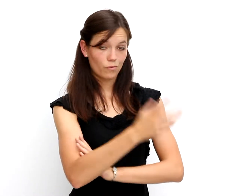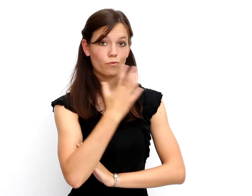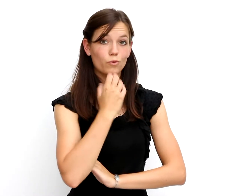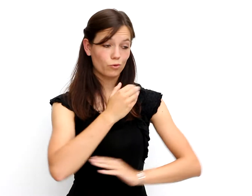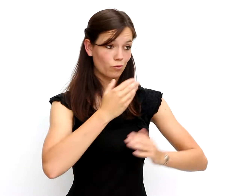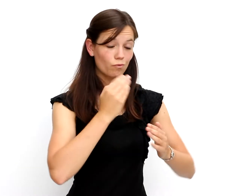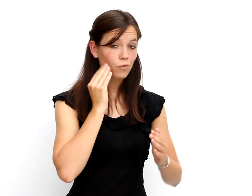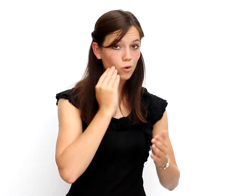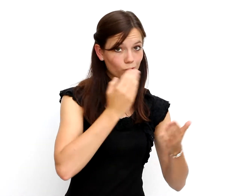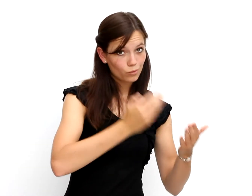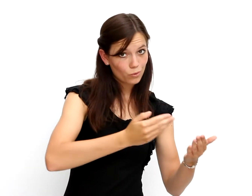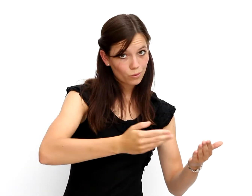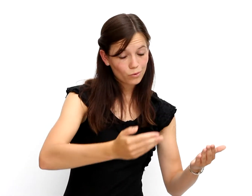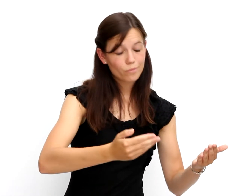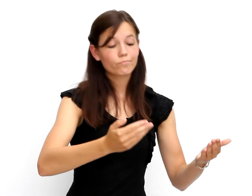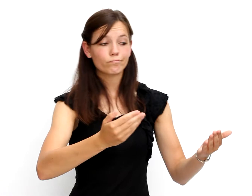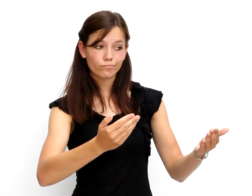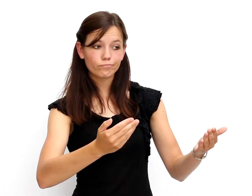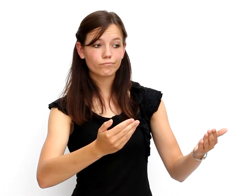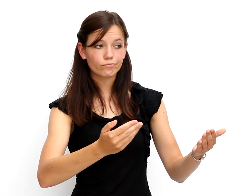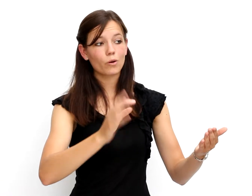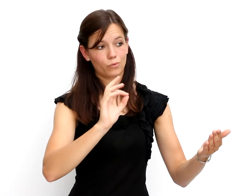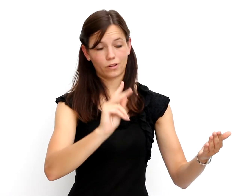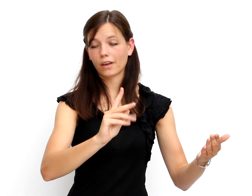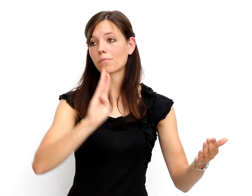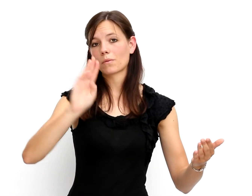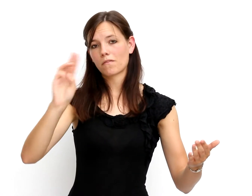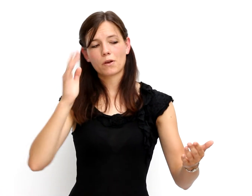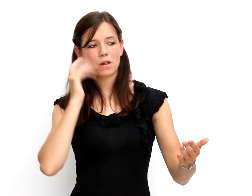Teilnehmer können im Rahmen der Möglichkeiten entscheiden, wo und mit wem sie wohnen wollen.